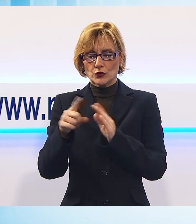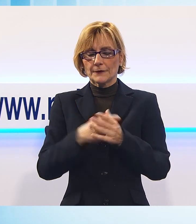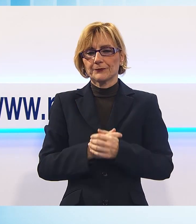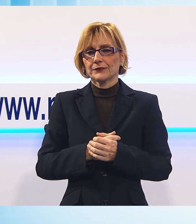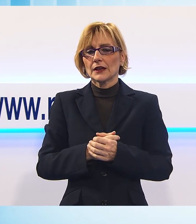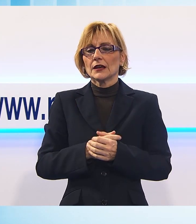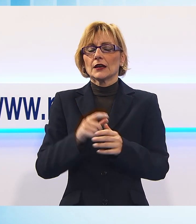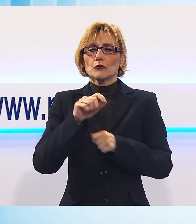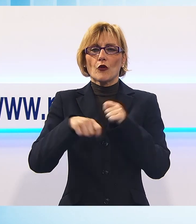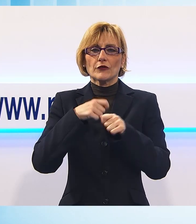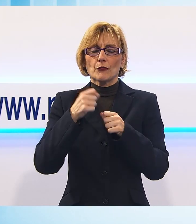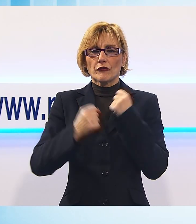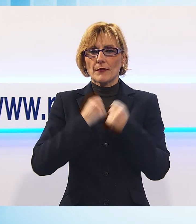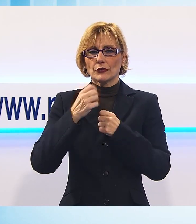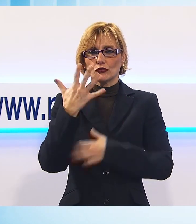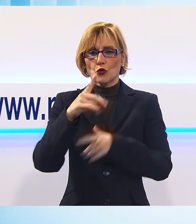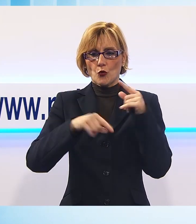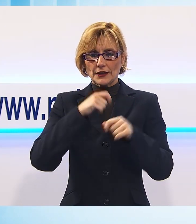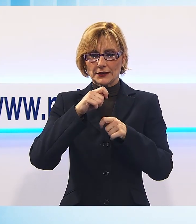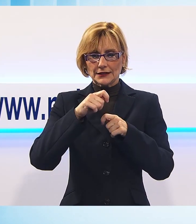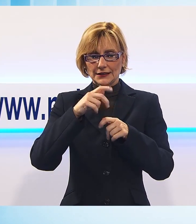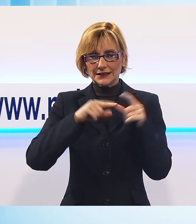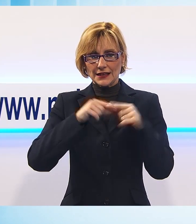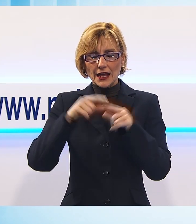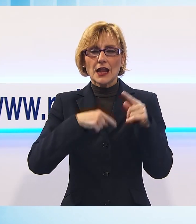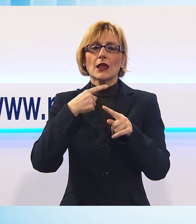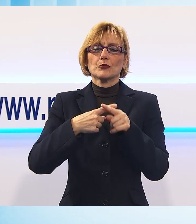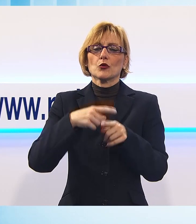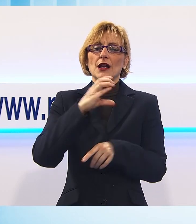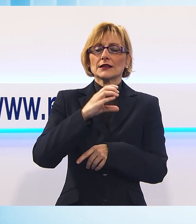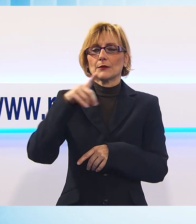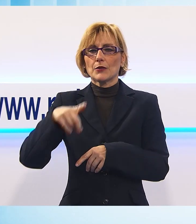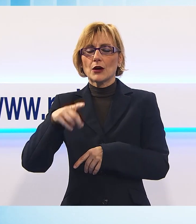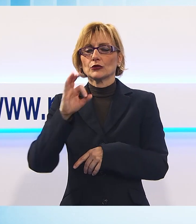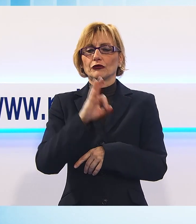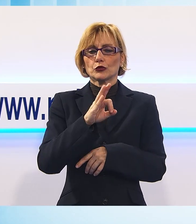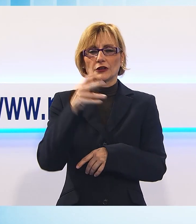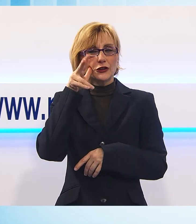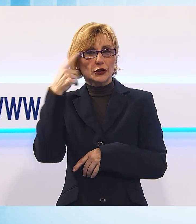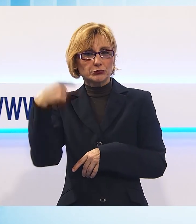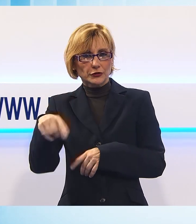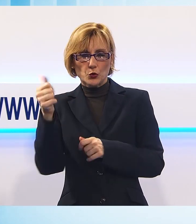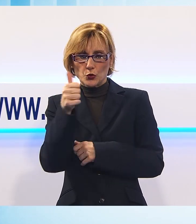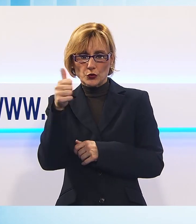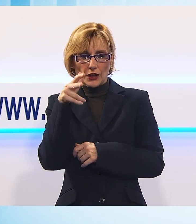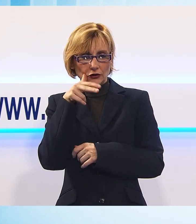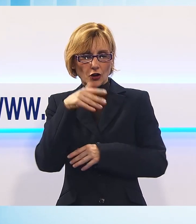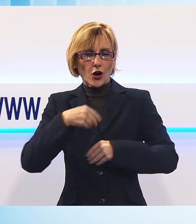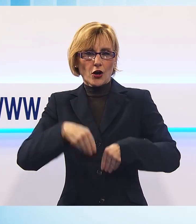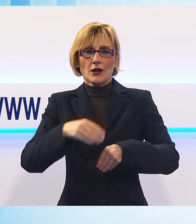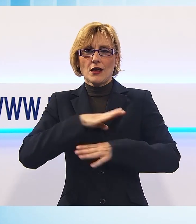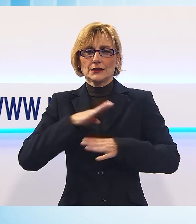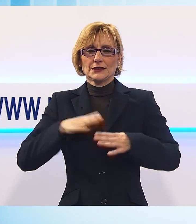Movimento 5 Stelle candiderà Vasco Merciadri, Casa Pound, Denise Fruzzetti, unica donna in corsa per la carica di sindaco.